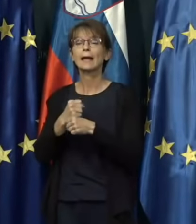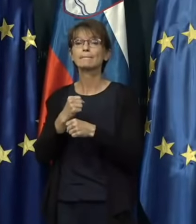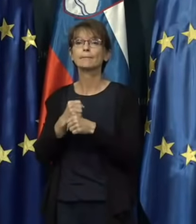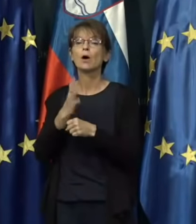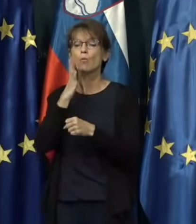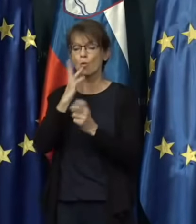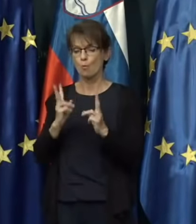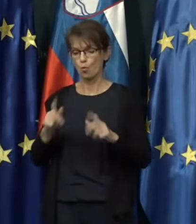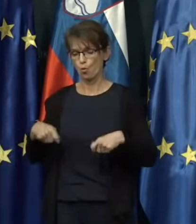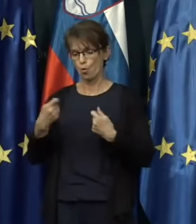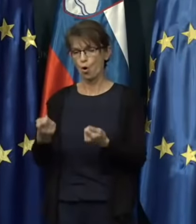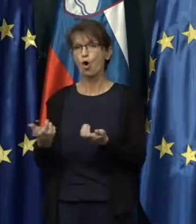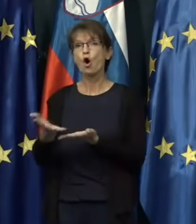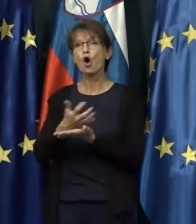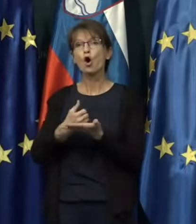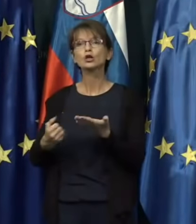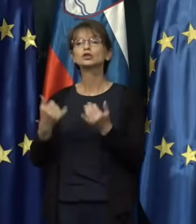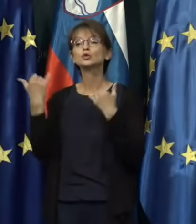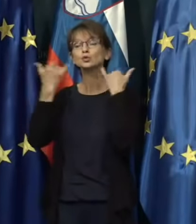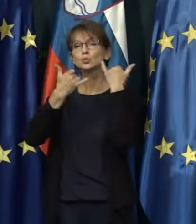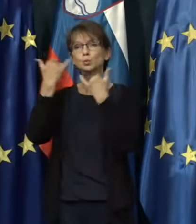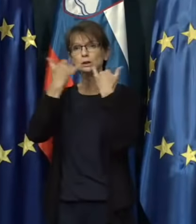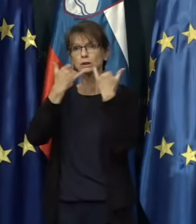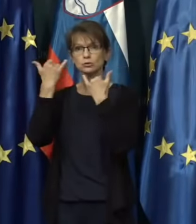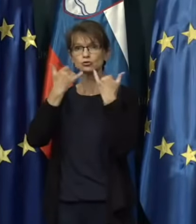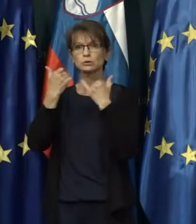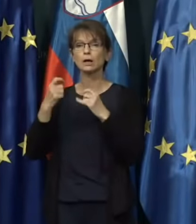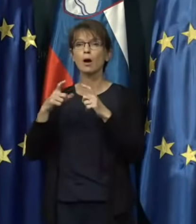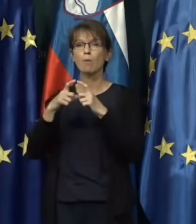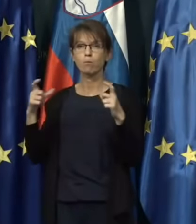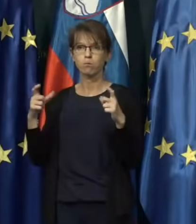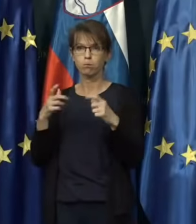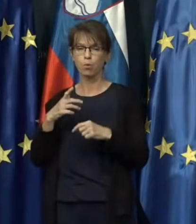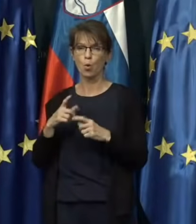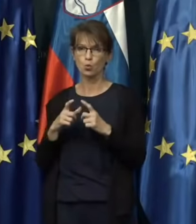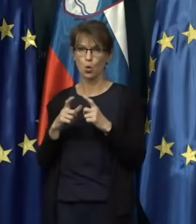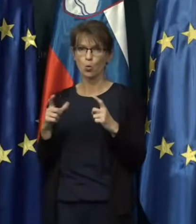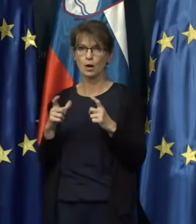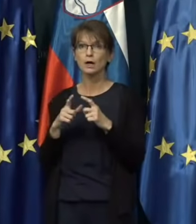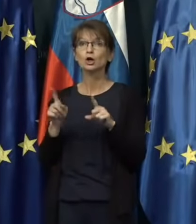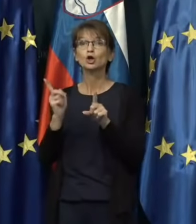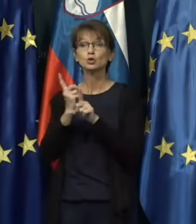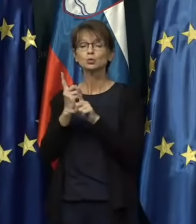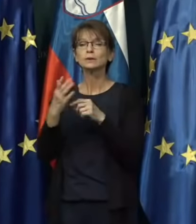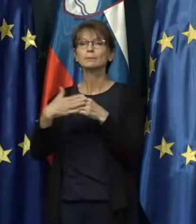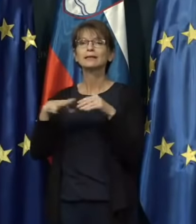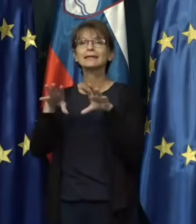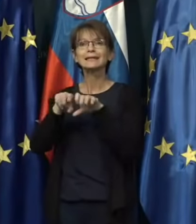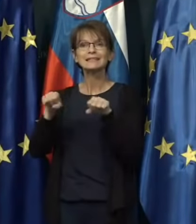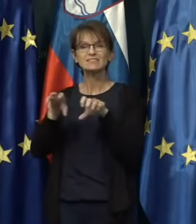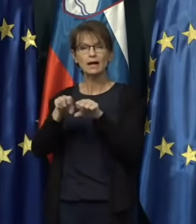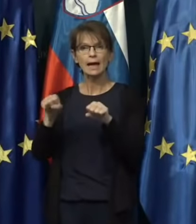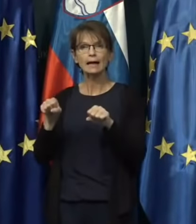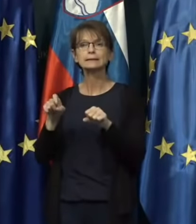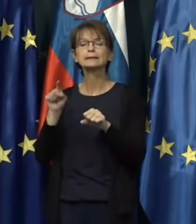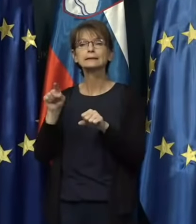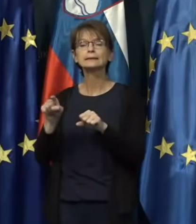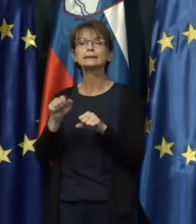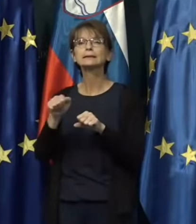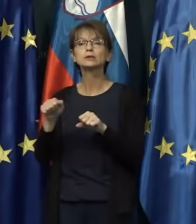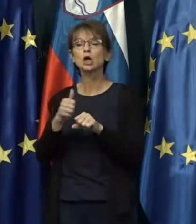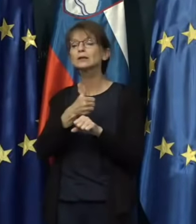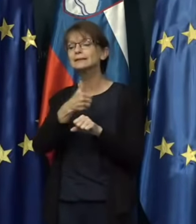koriščenje turističnih bonov tudi pri izvajalcih, ki so